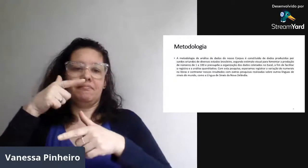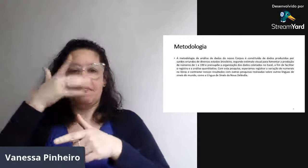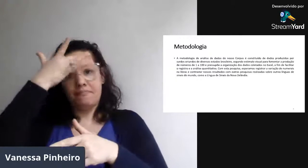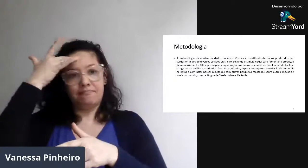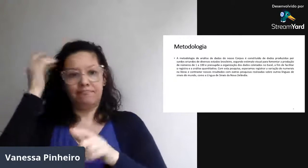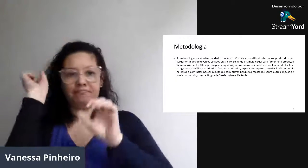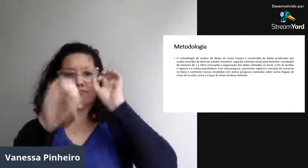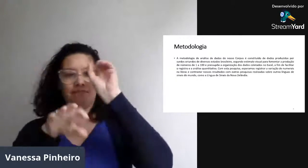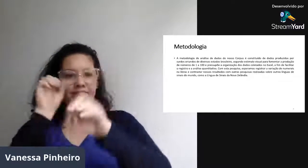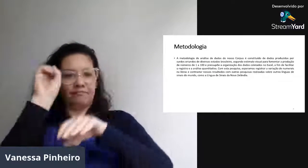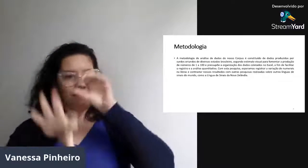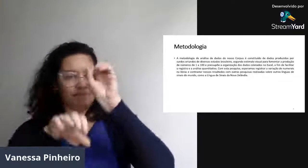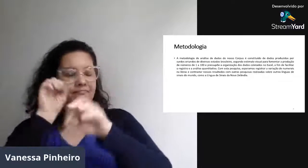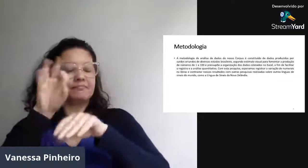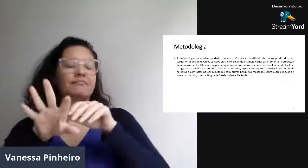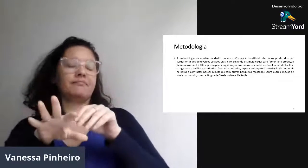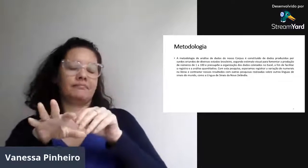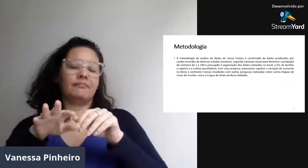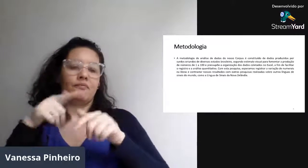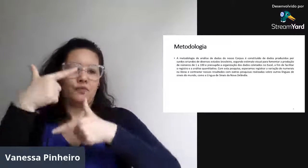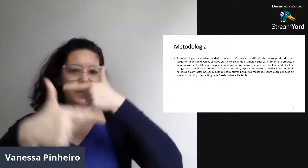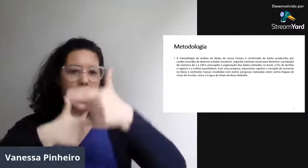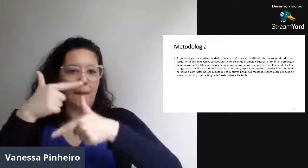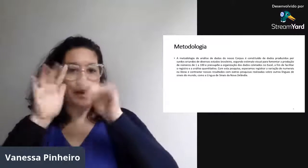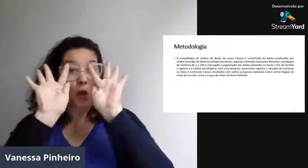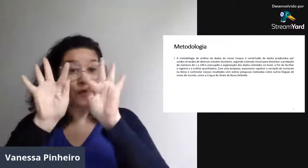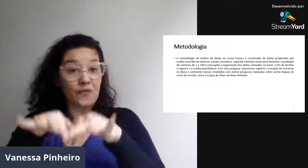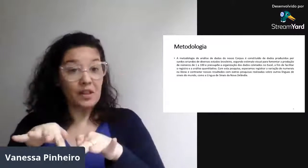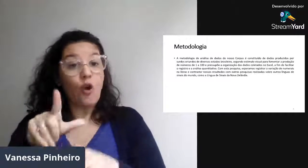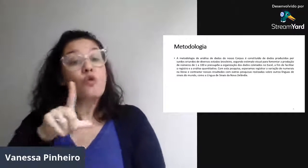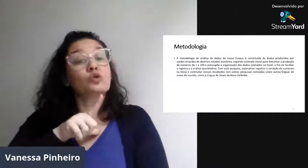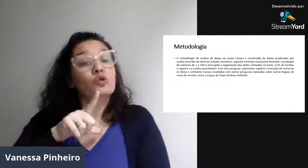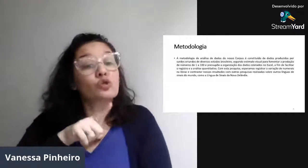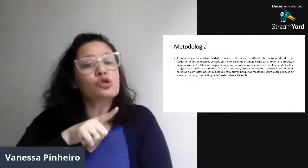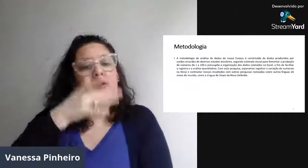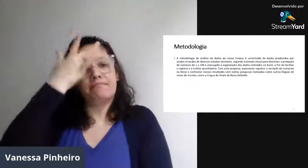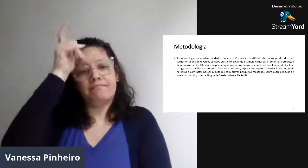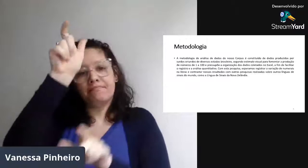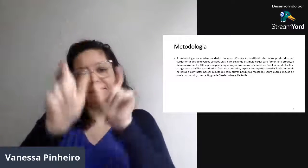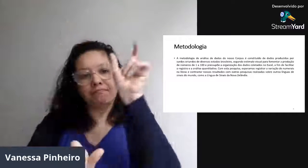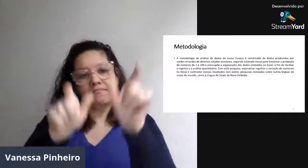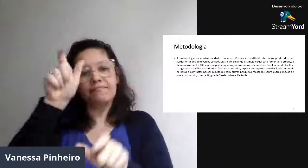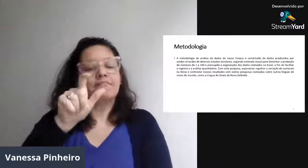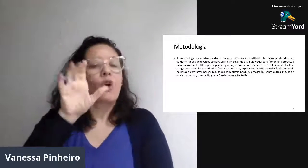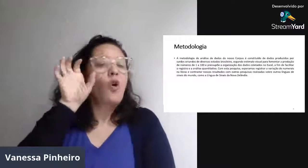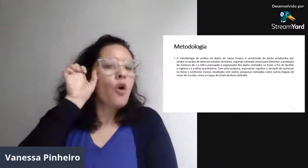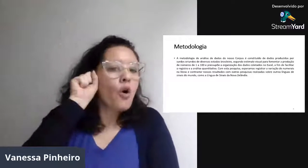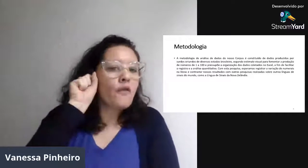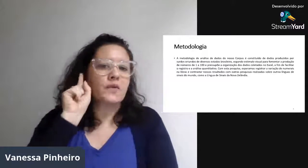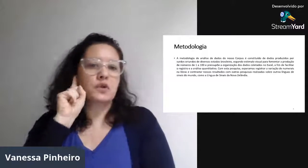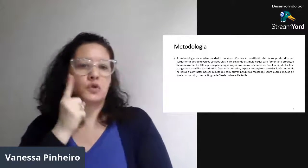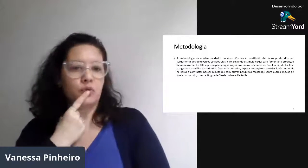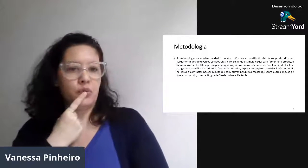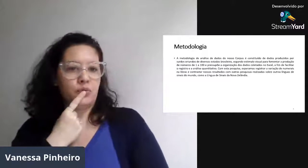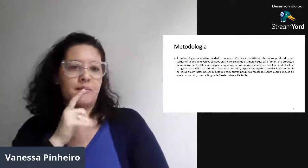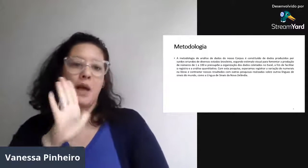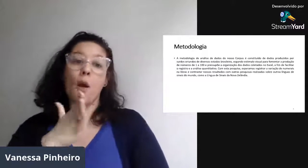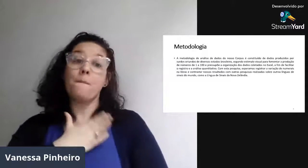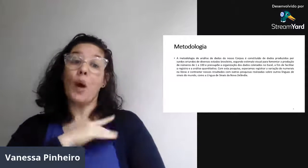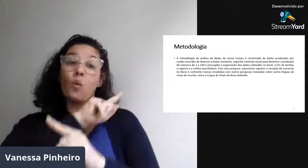Mas, as pessoas, quando foram colocando essas informações nesse trabalho final, tinha pessoas, tanto ouvinte quanto